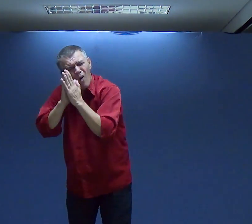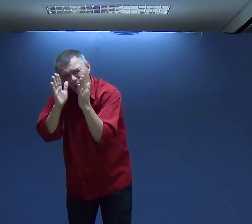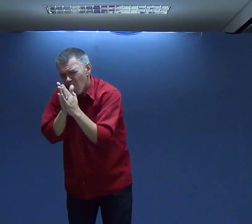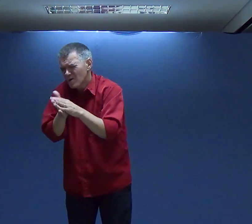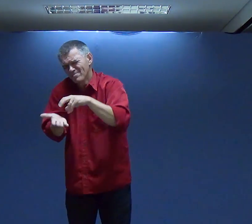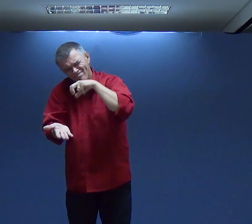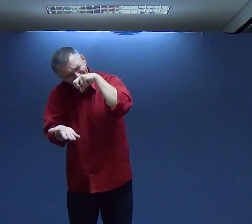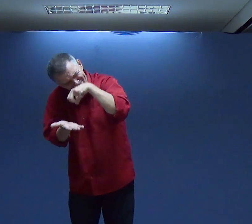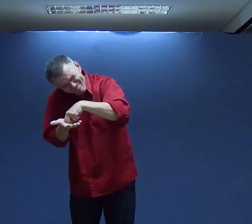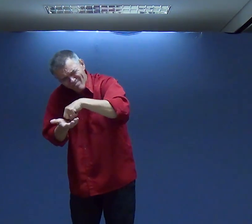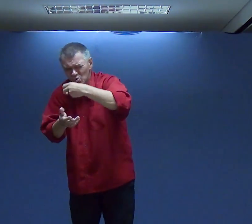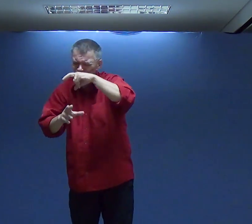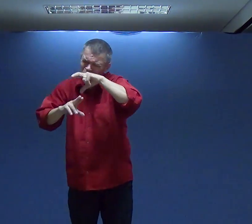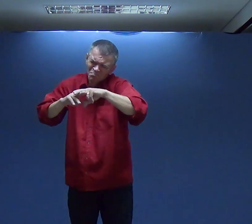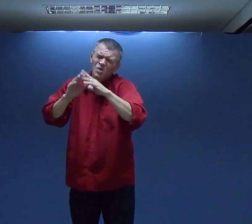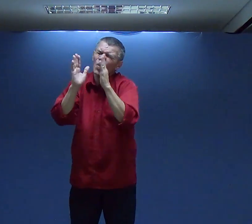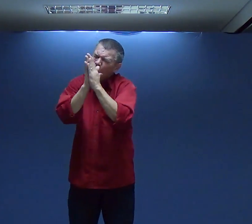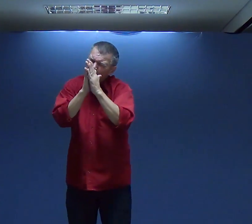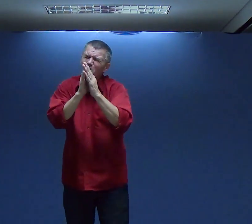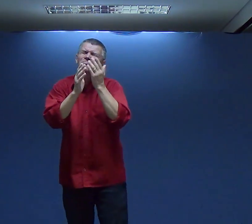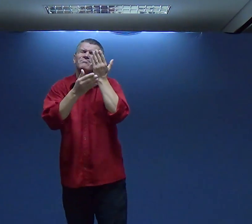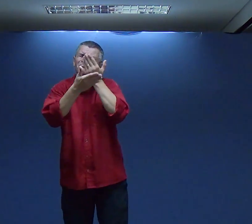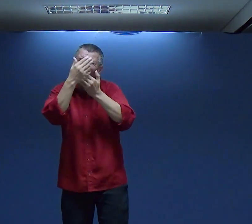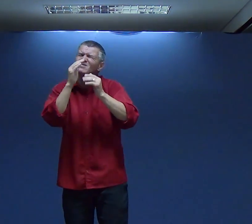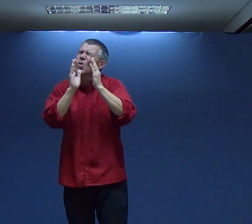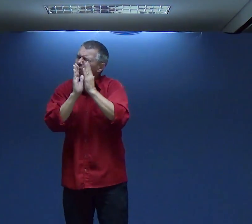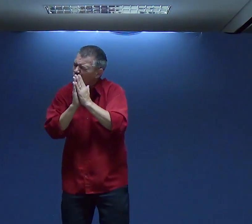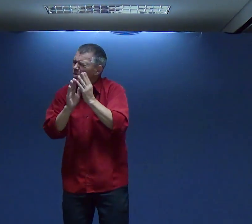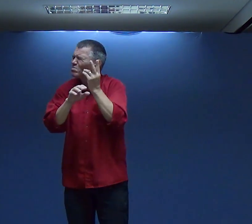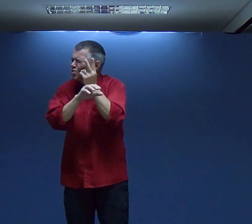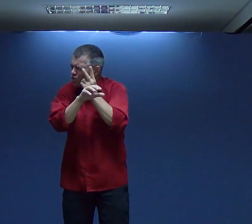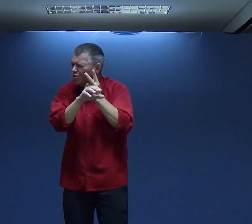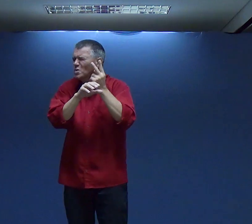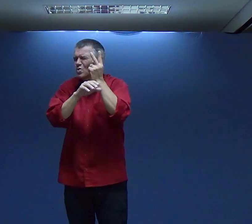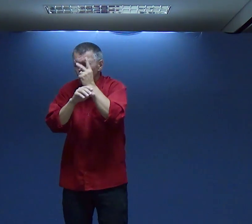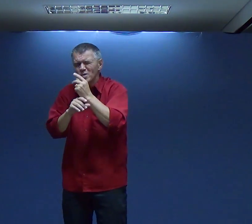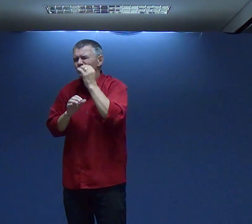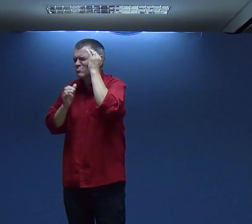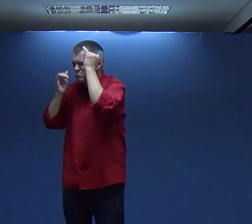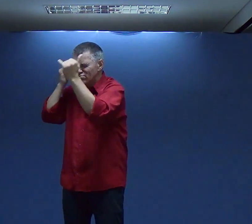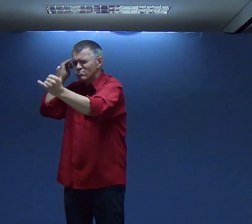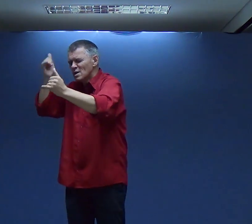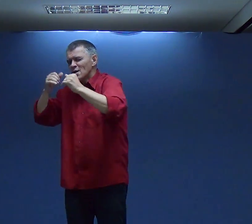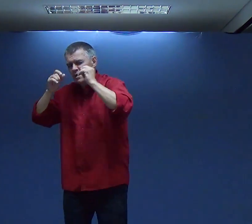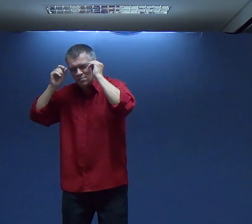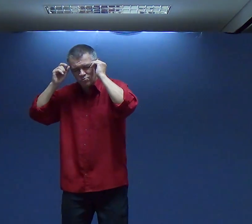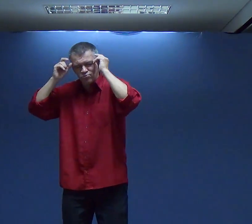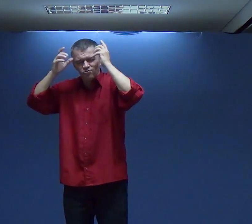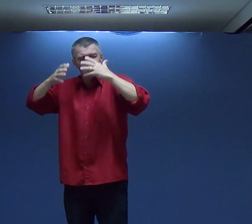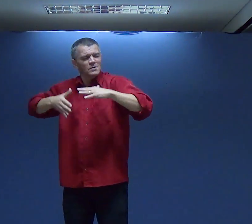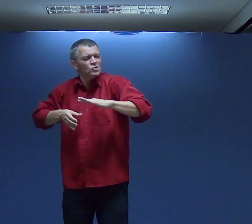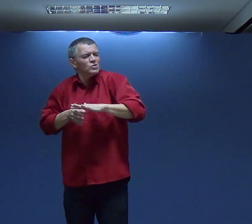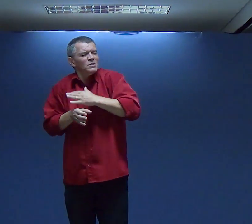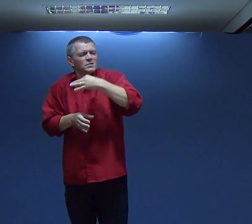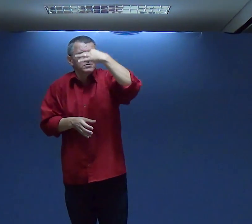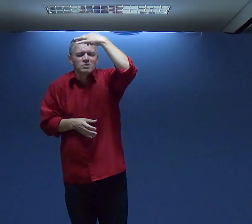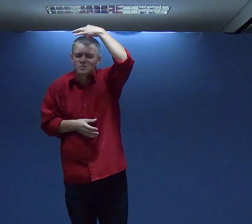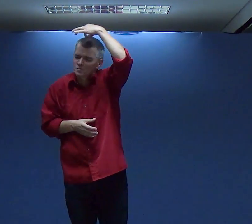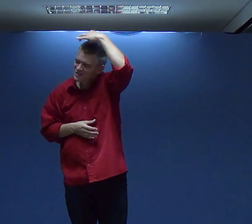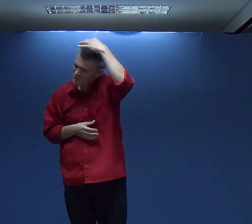Ser Restaurados Que Voltarmos Para Nossa Casa Possamos Nos Lembrar De Pessoas Que O Santo Espírito